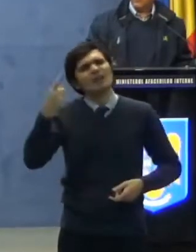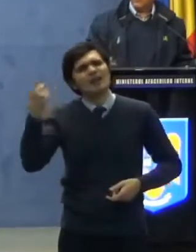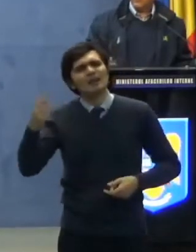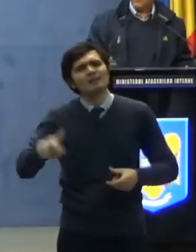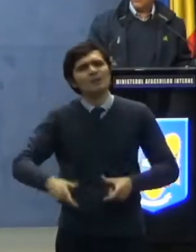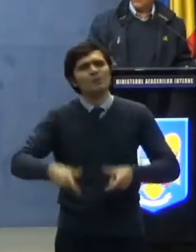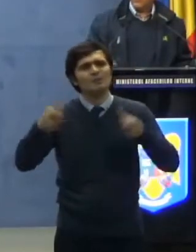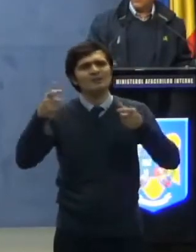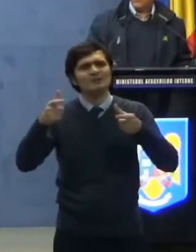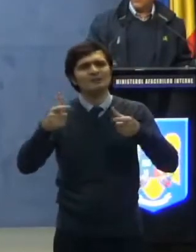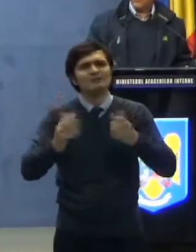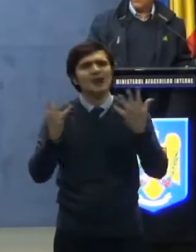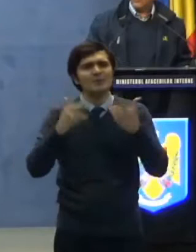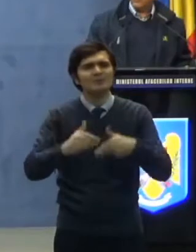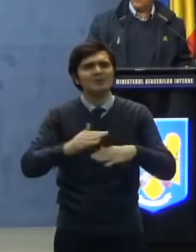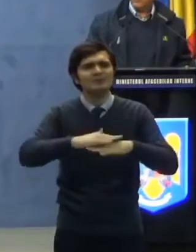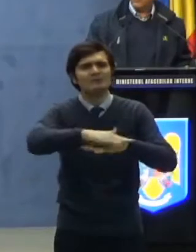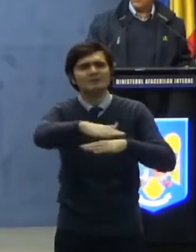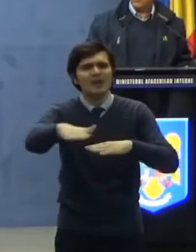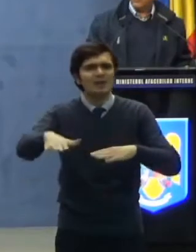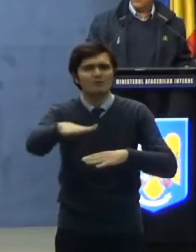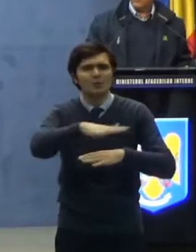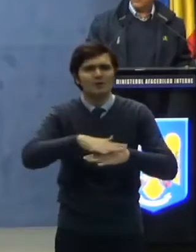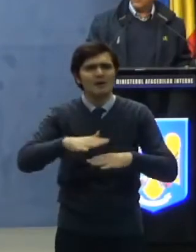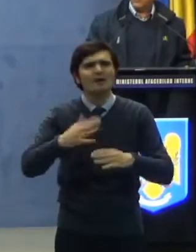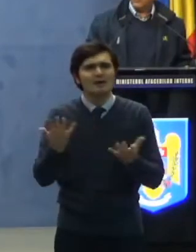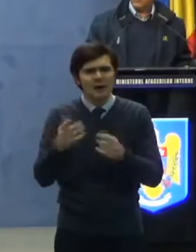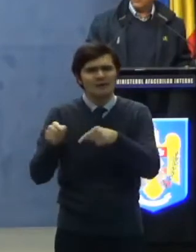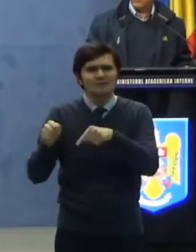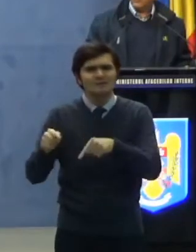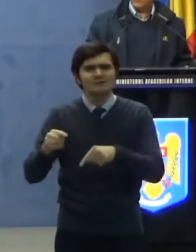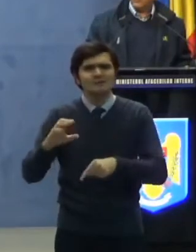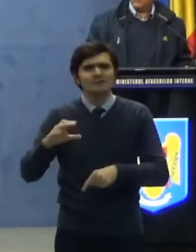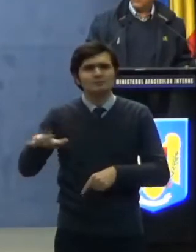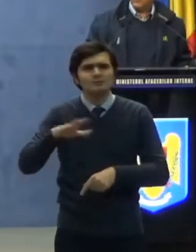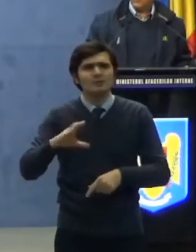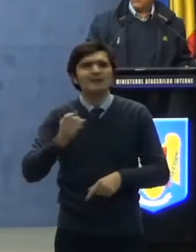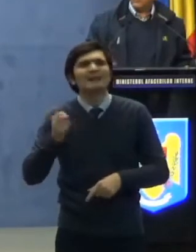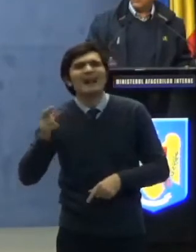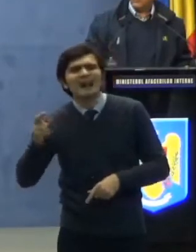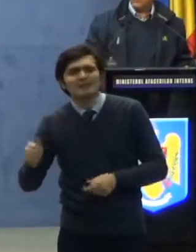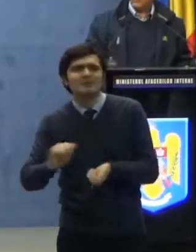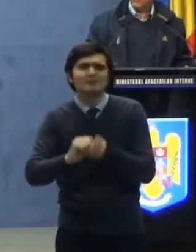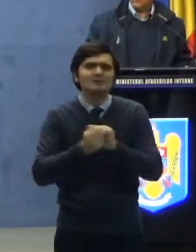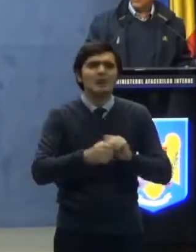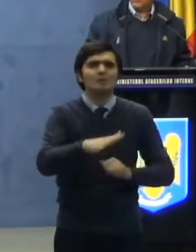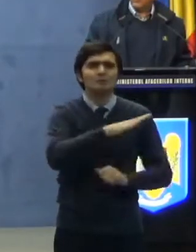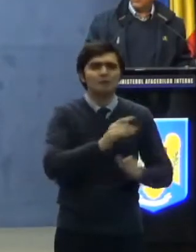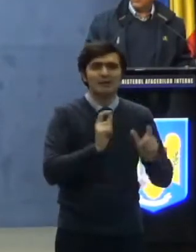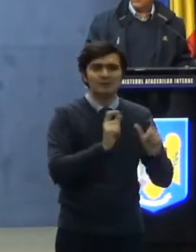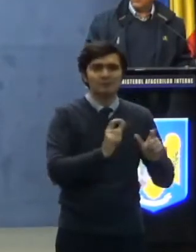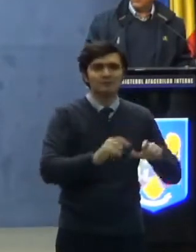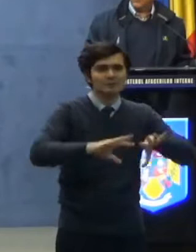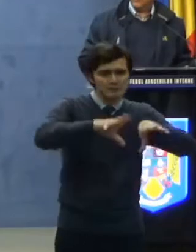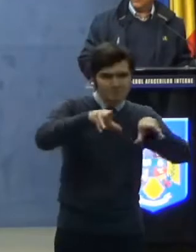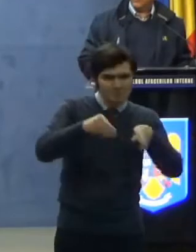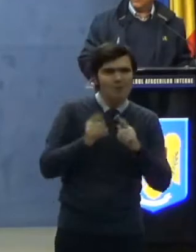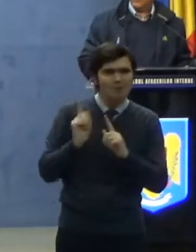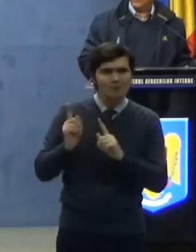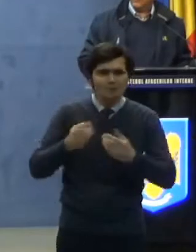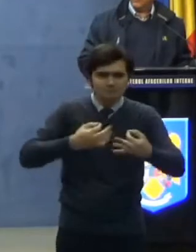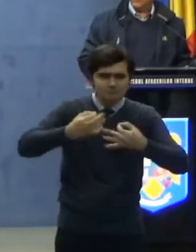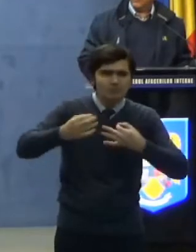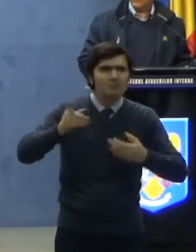-teritoriale situate în zona de carantinare și zona de protecție, vor lua măsuri